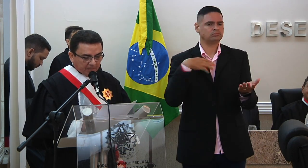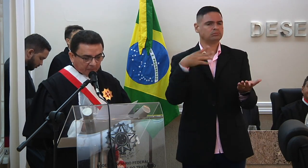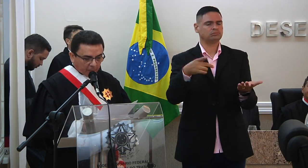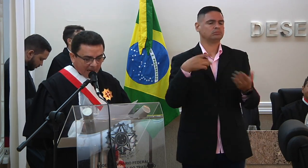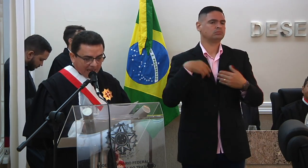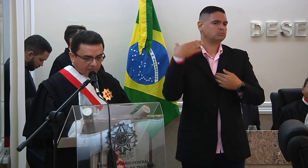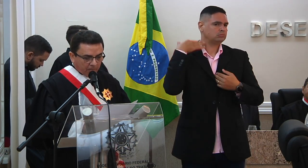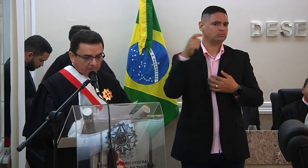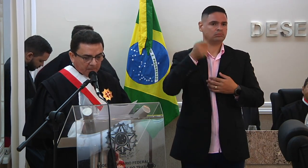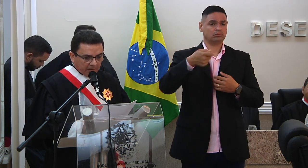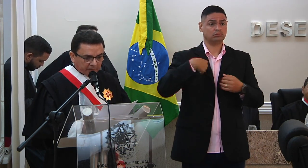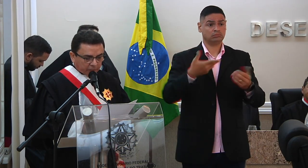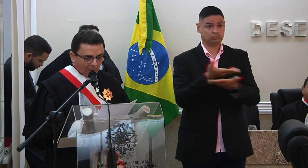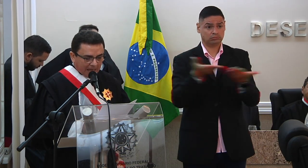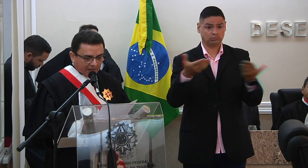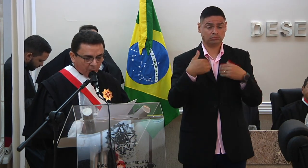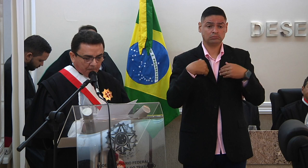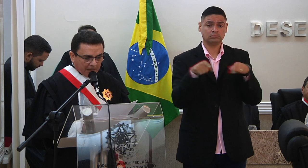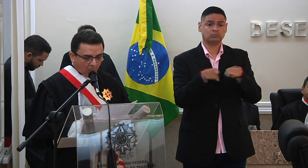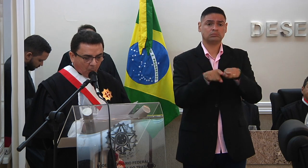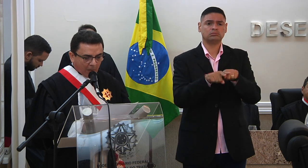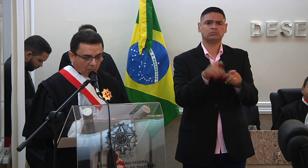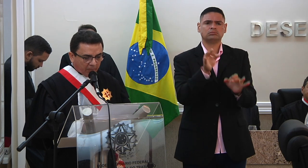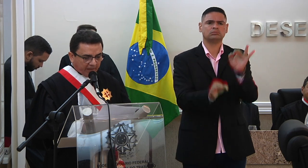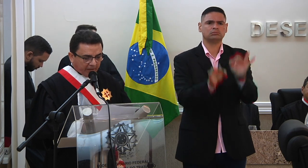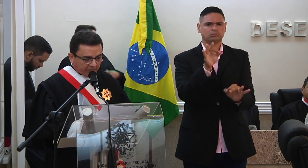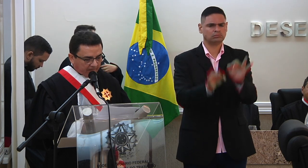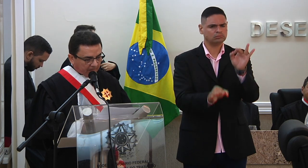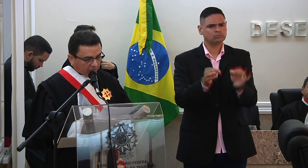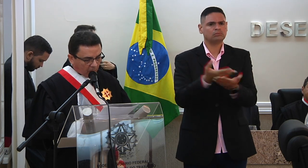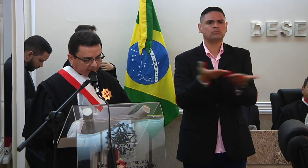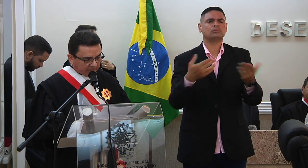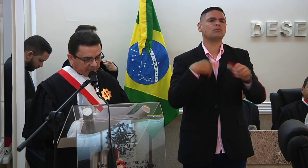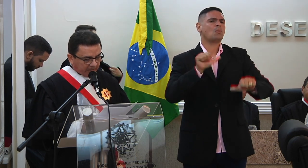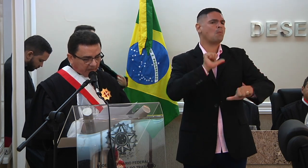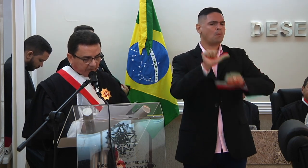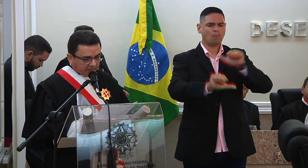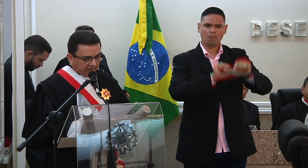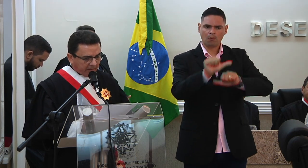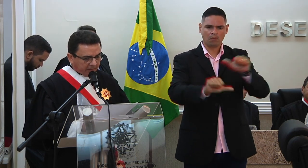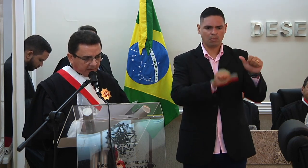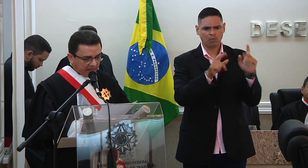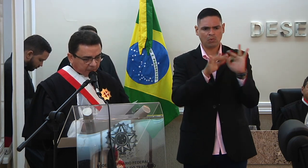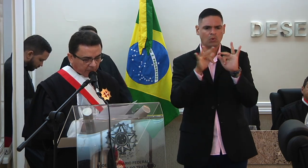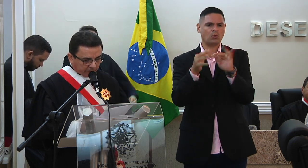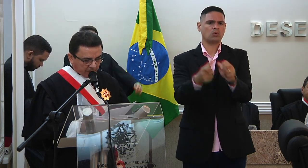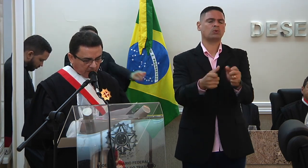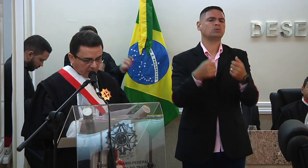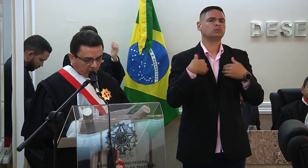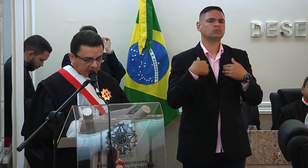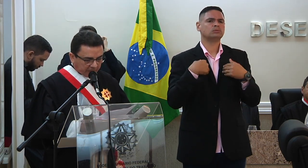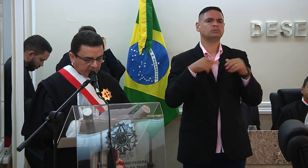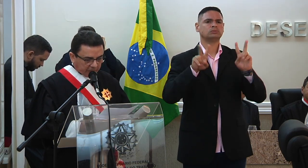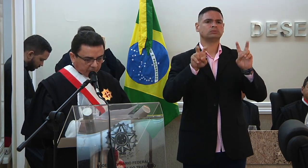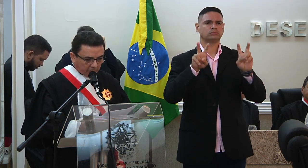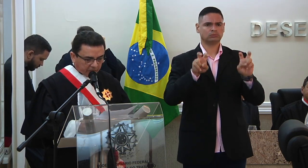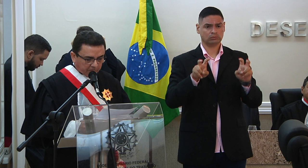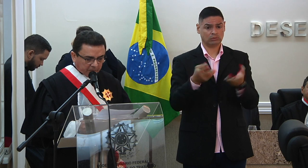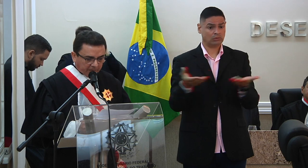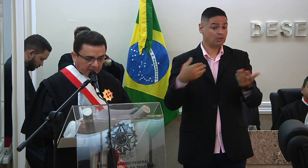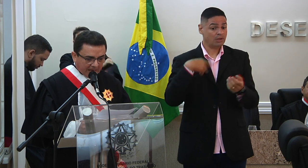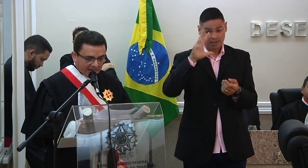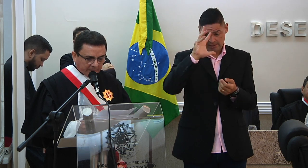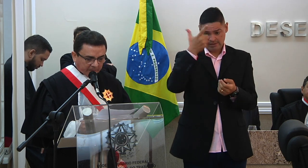estuário para o qual convergem todas as irresignações contra as